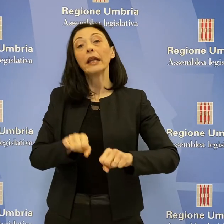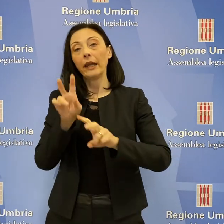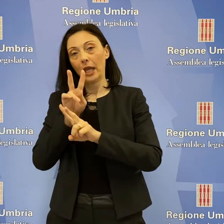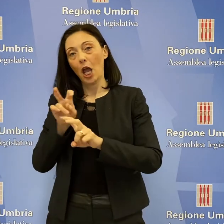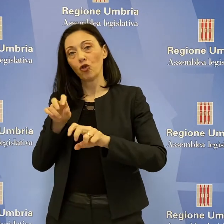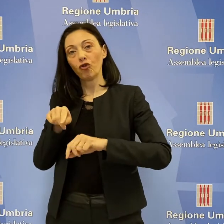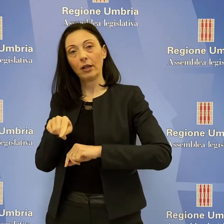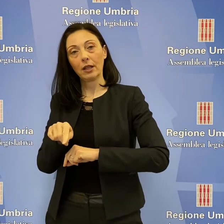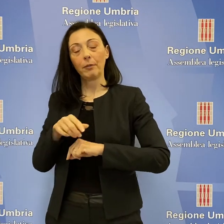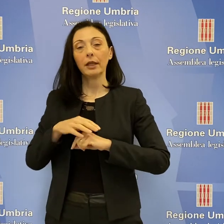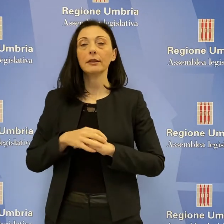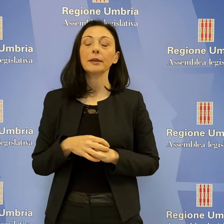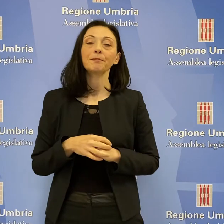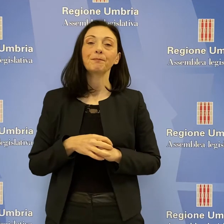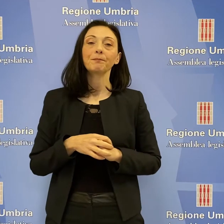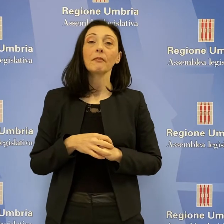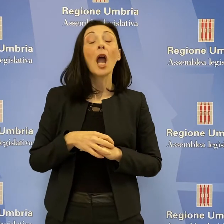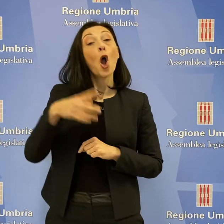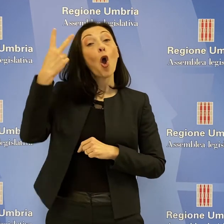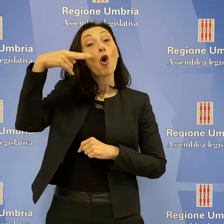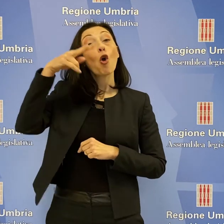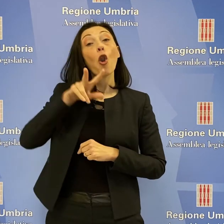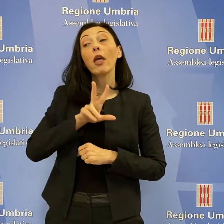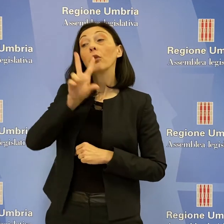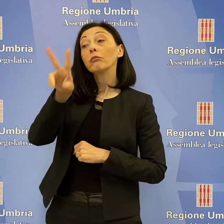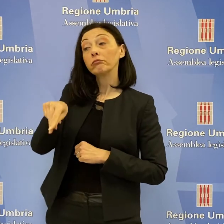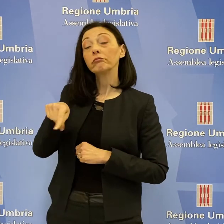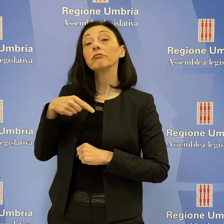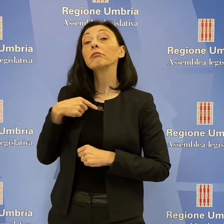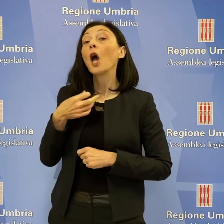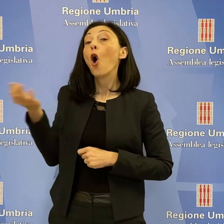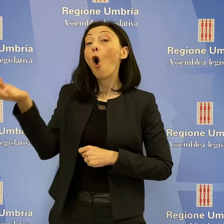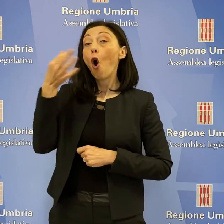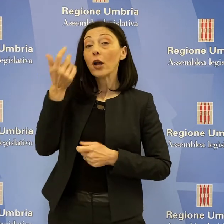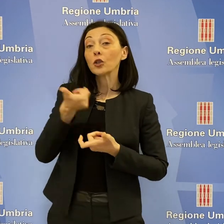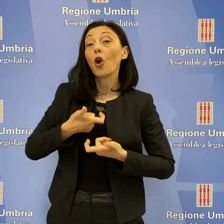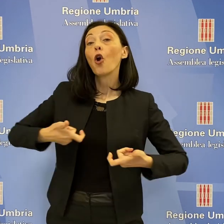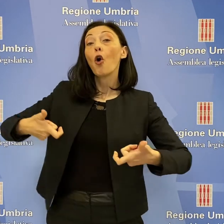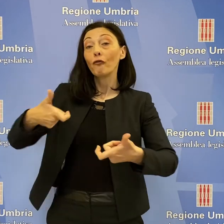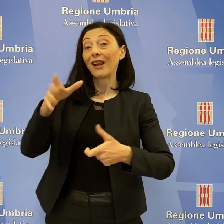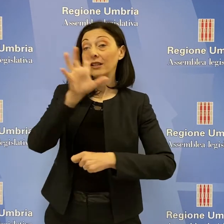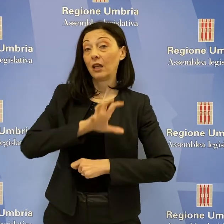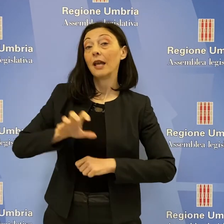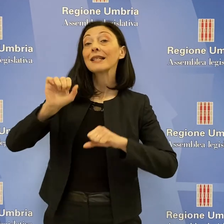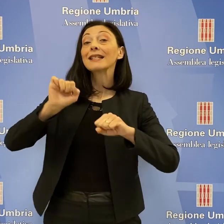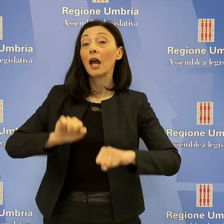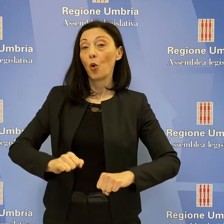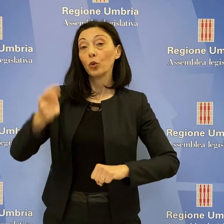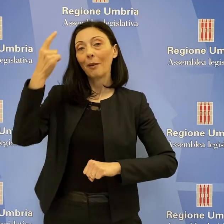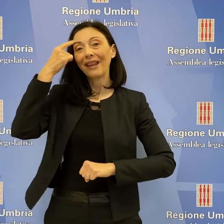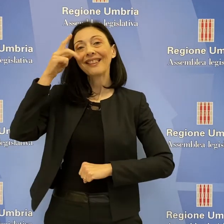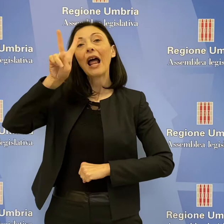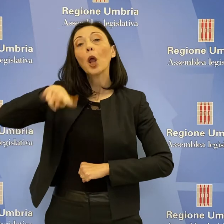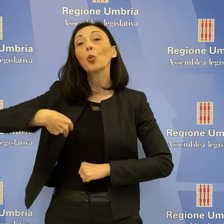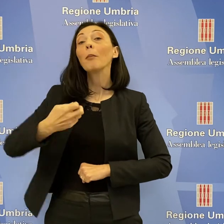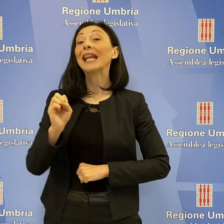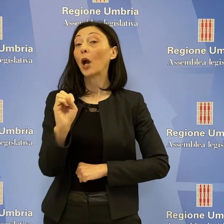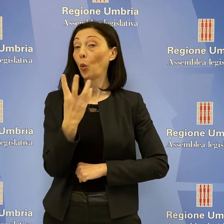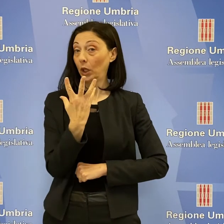accertamenti. L'assessore Coletto ha risposto che in occasione della conferenza regionale sulla salute mentale nel 2015 sono state condivise le